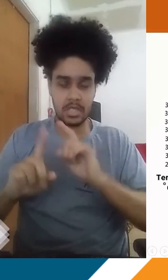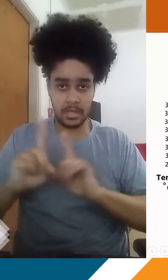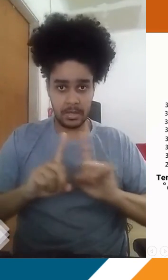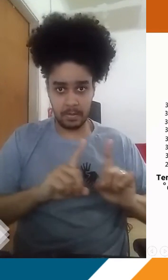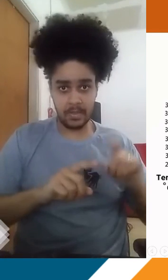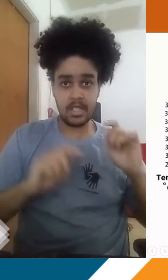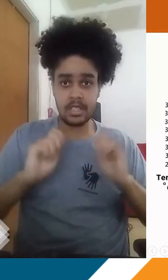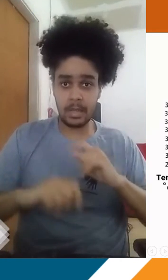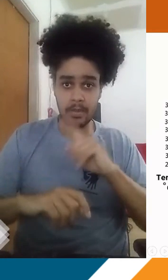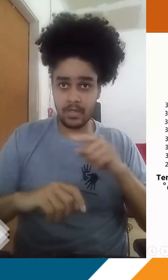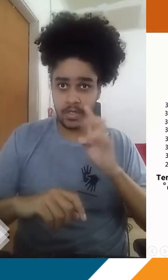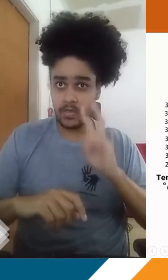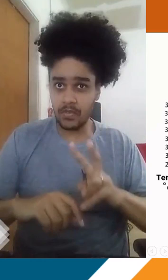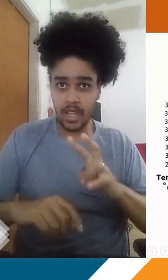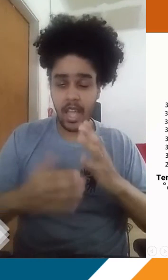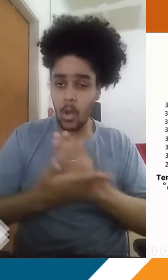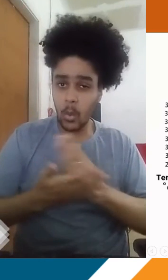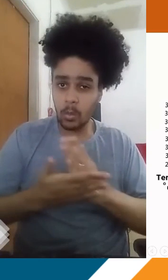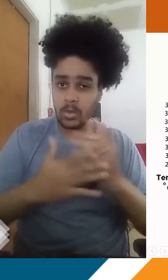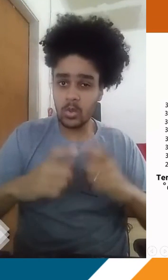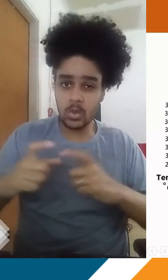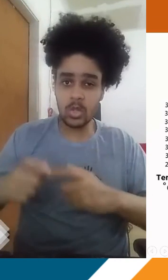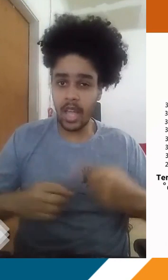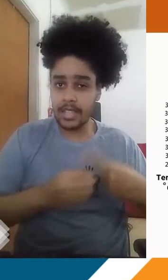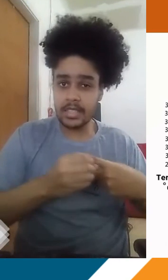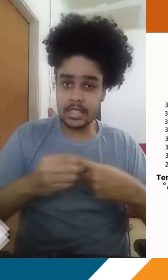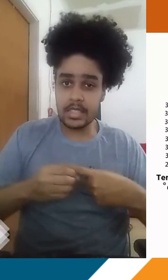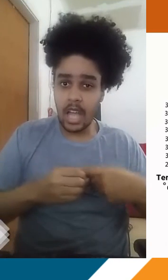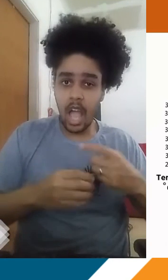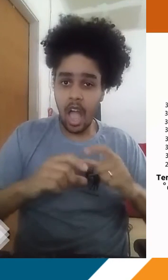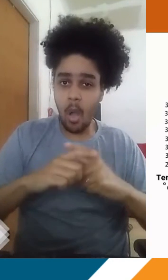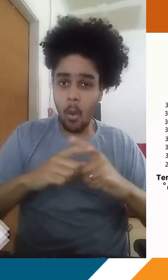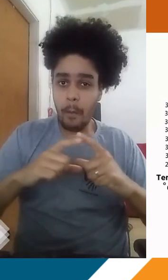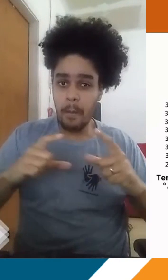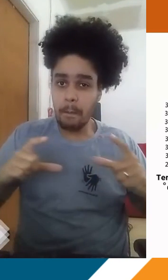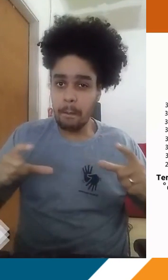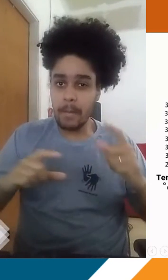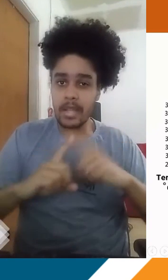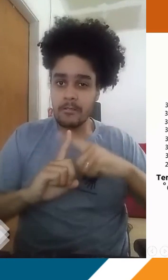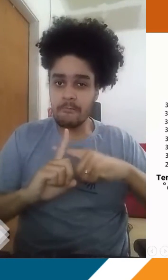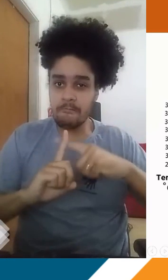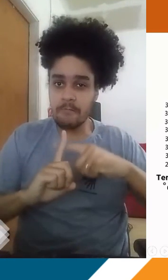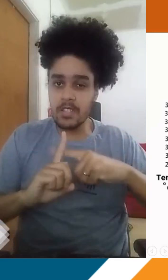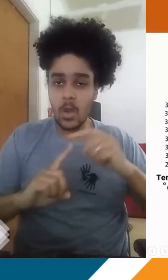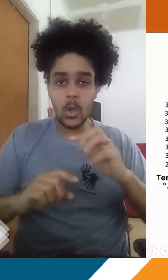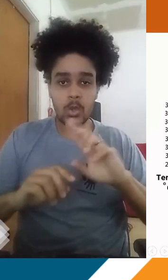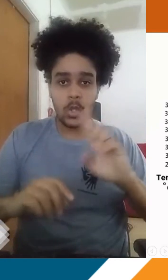cidade, a gente pode ter uma tendência a aumento, né? Da temperatura. E isso a gente pode chamar de